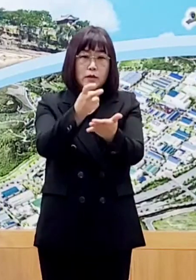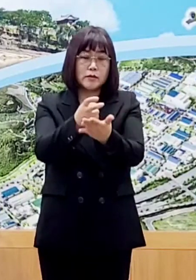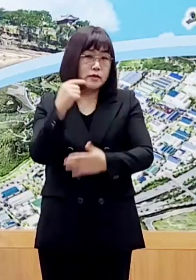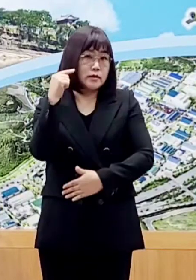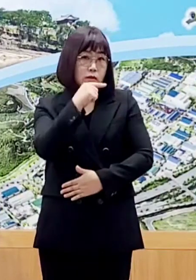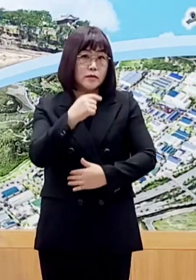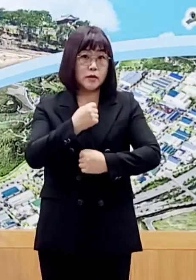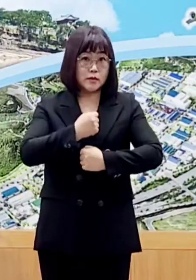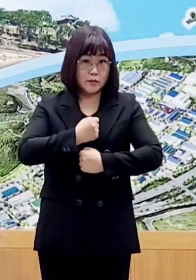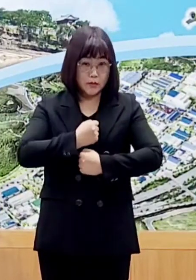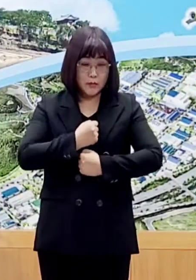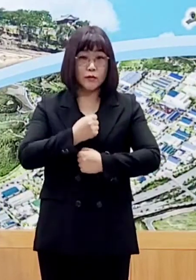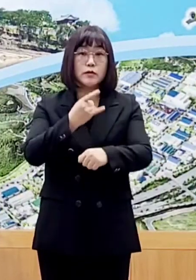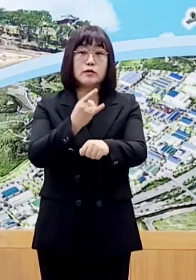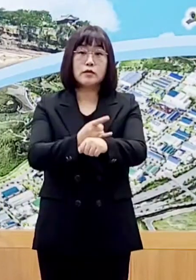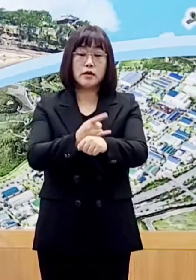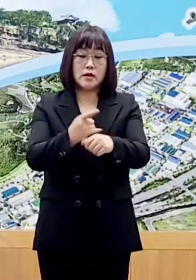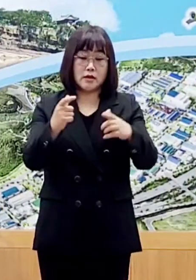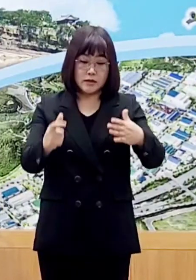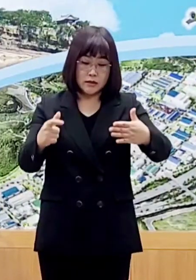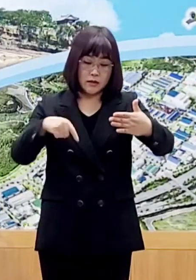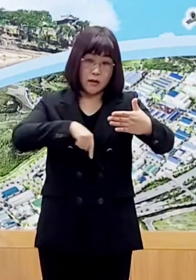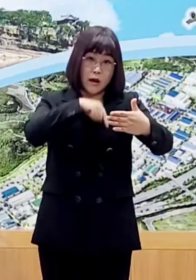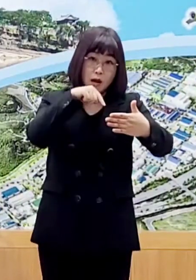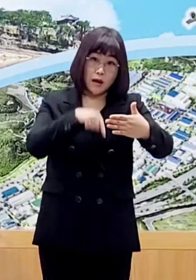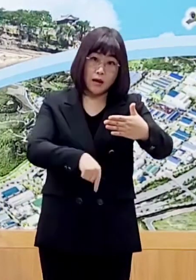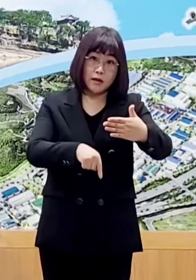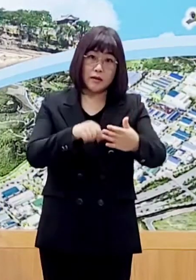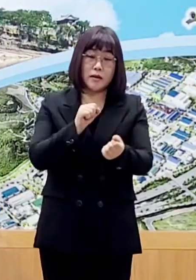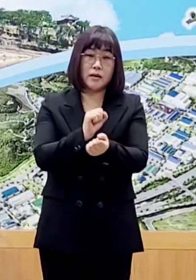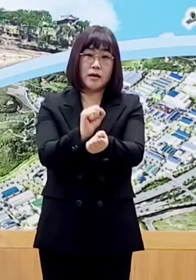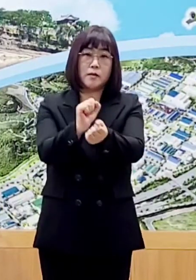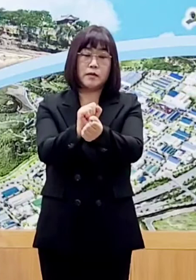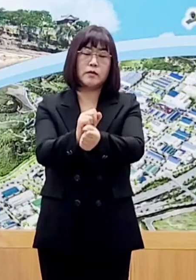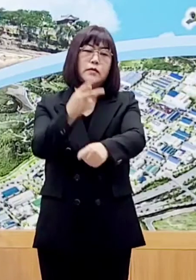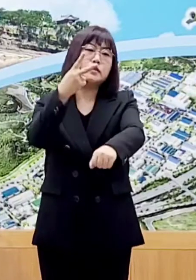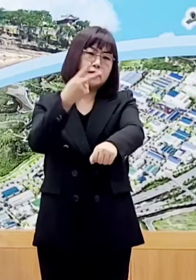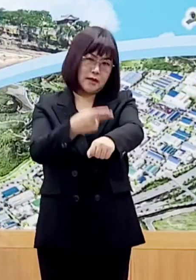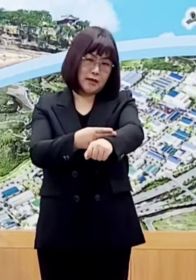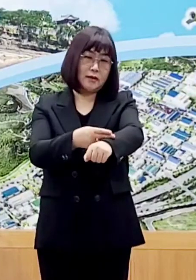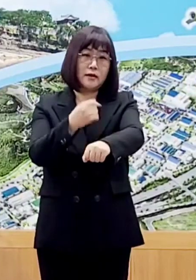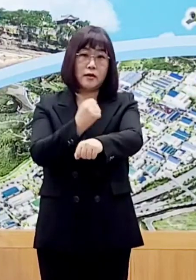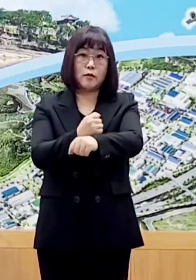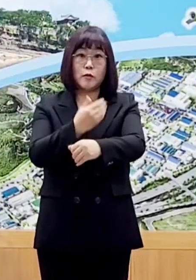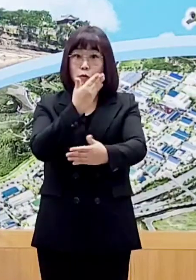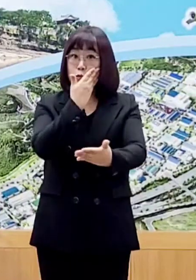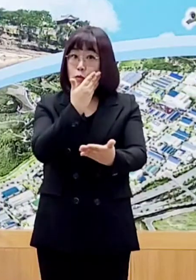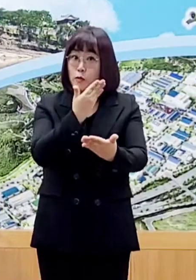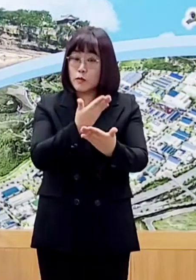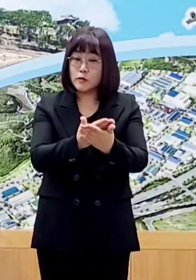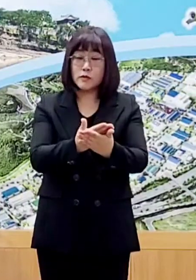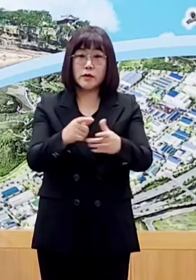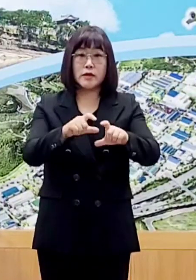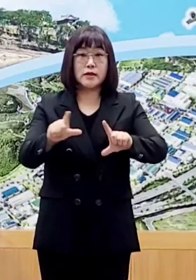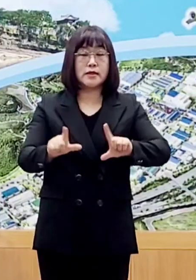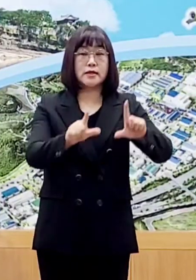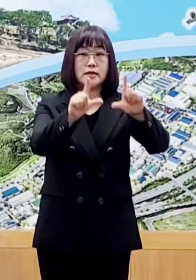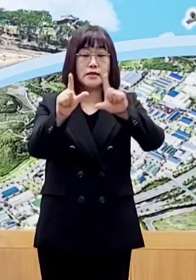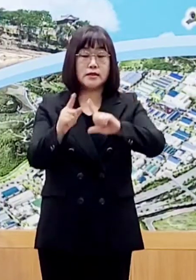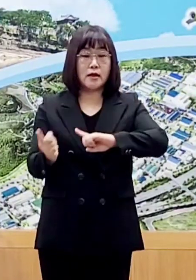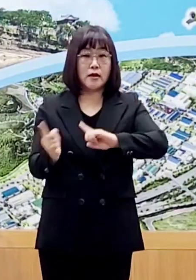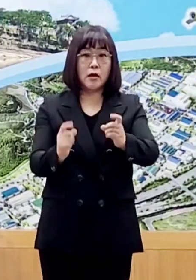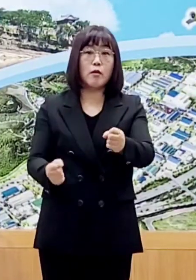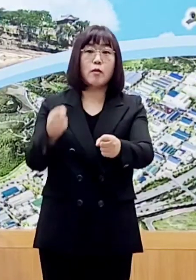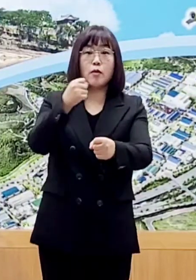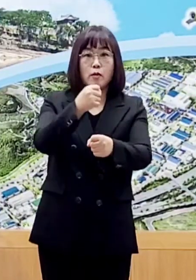철저히 준수하여 지역 내의 감염 확산 가능성을 차단하고 소중한 일상회복을 앞당길 수